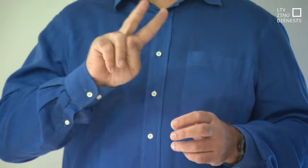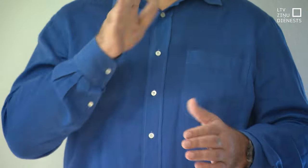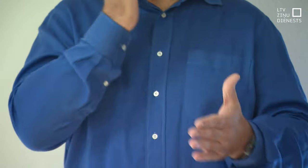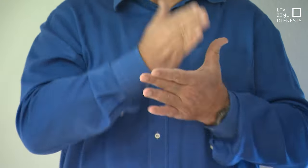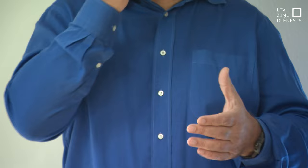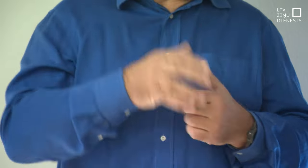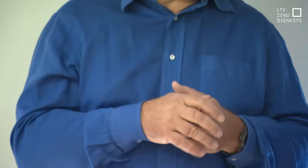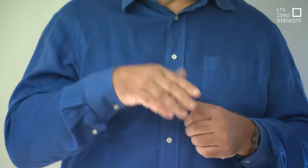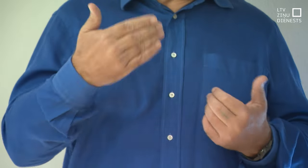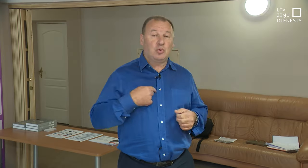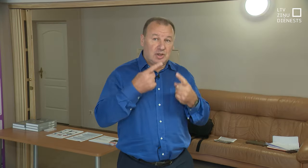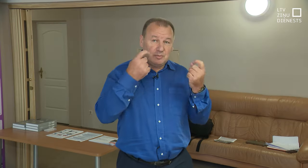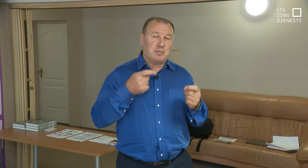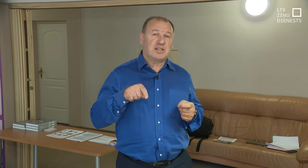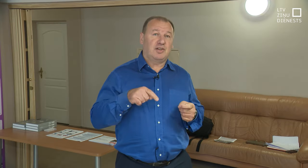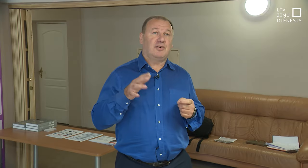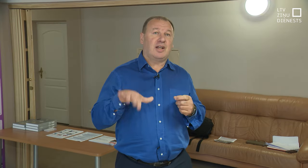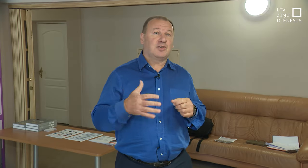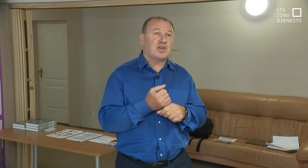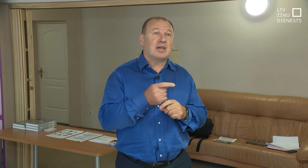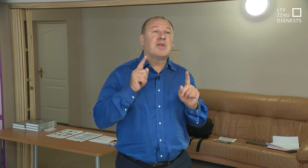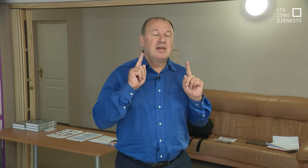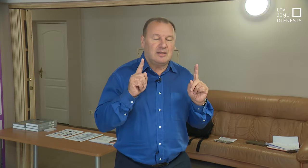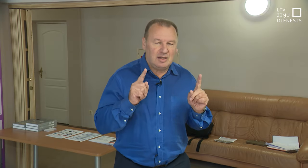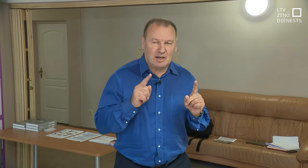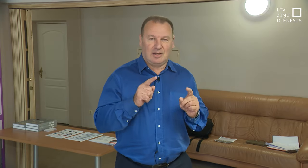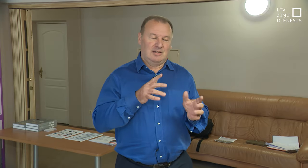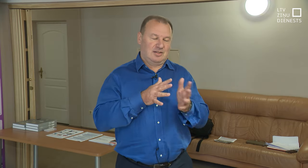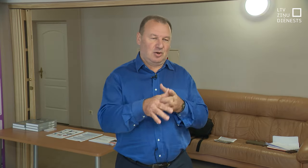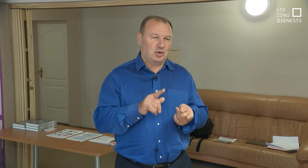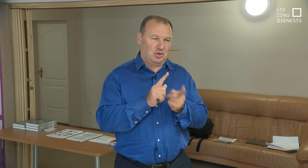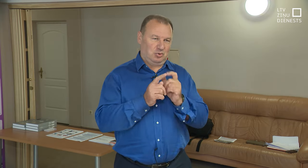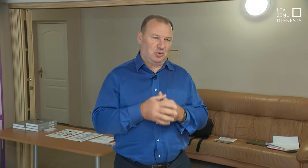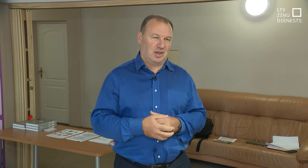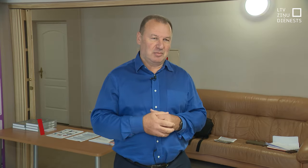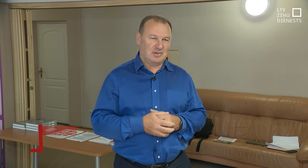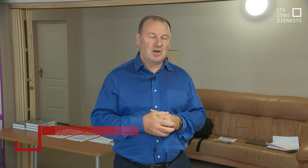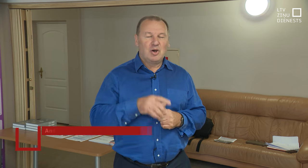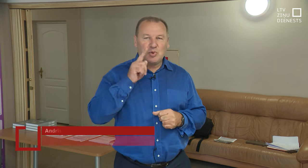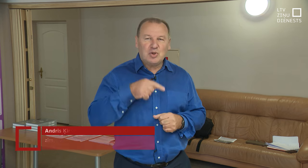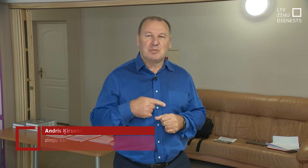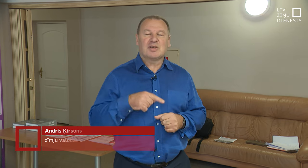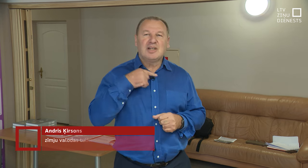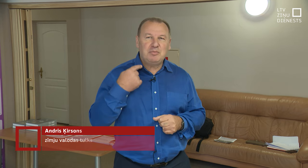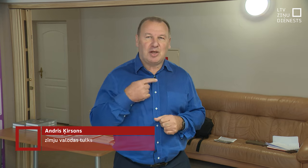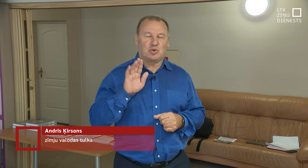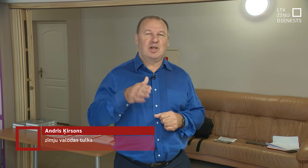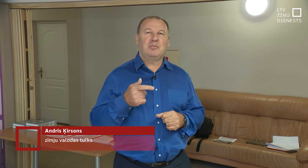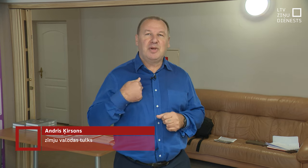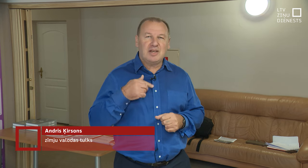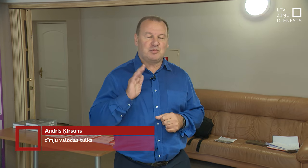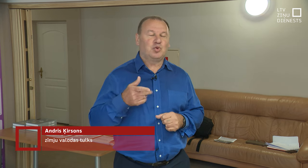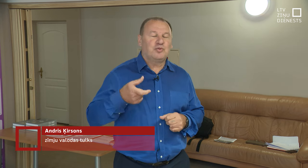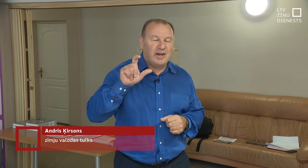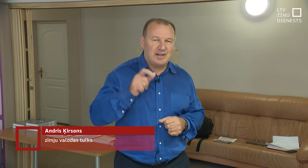vienmēr būs zīmi tūks. Un informāciju viņi varētu saņemt tikai caur tūkiem. Protams, ka gribētos,